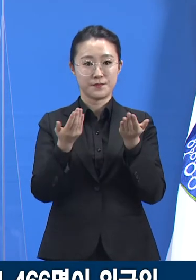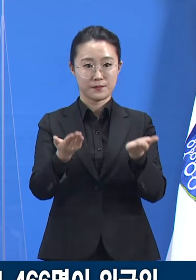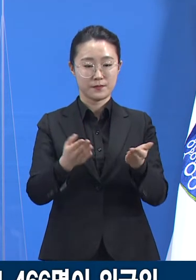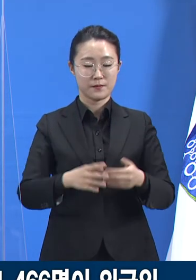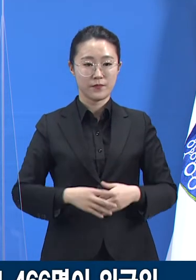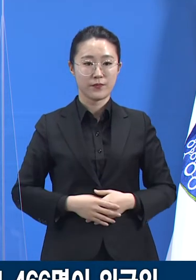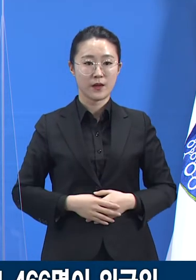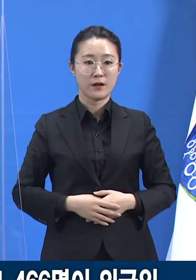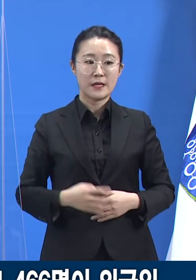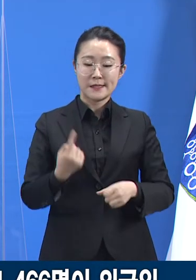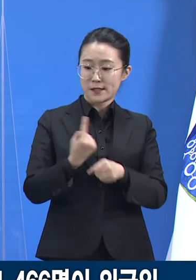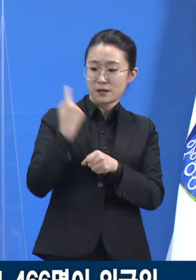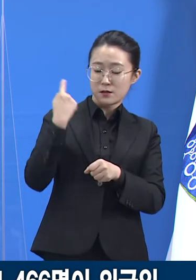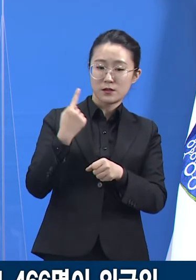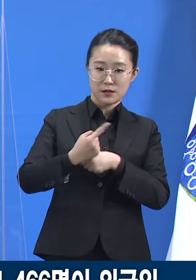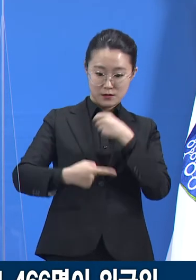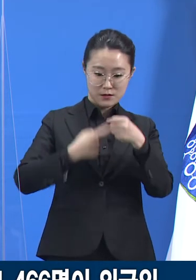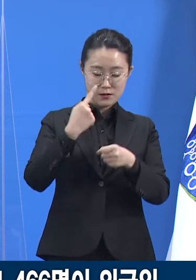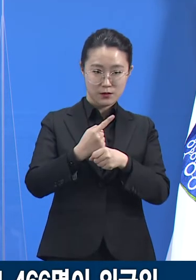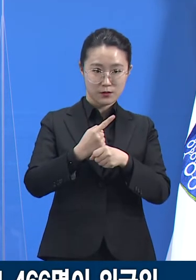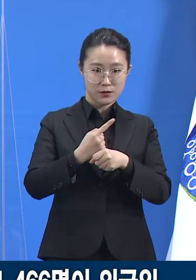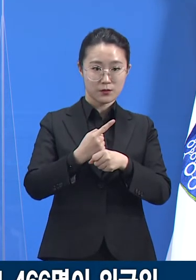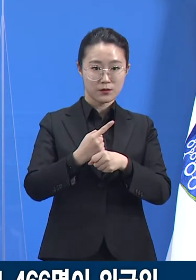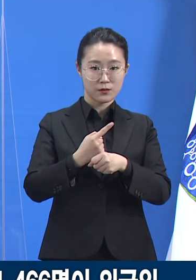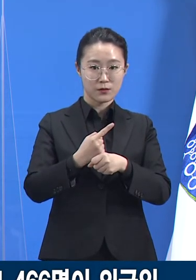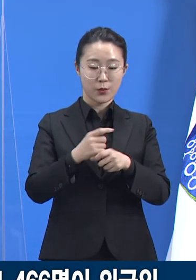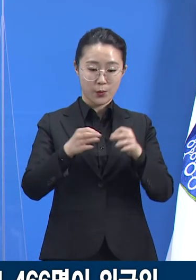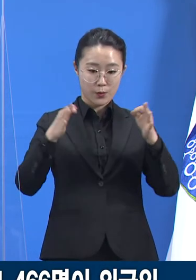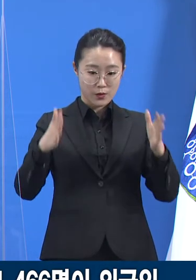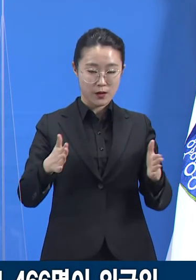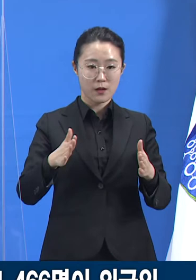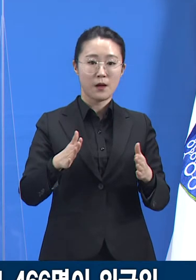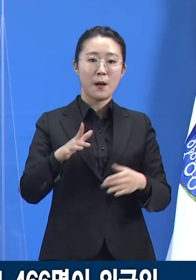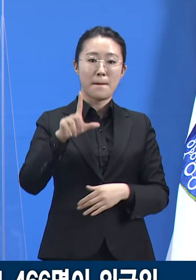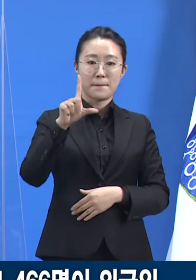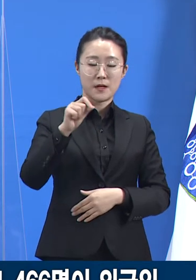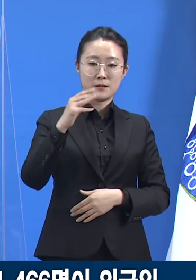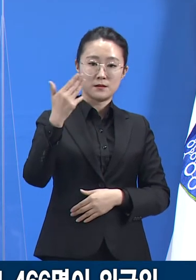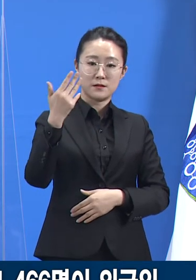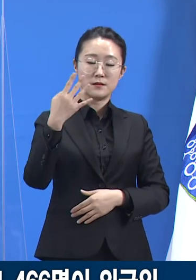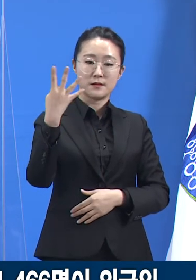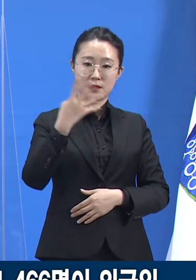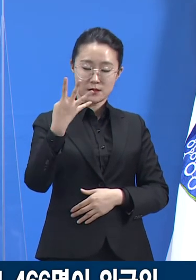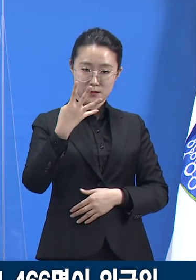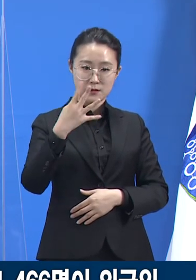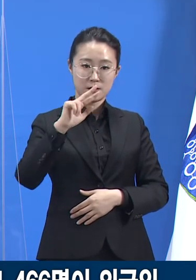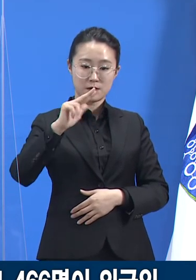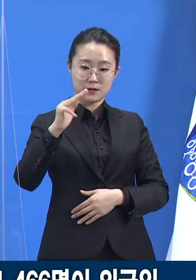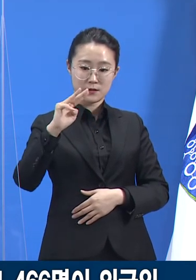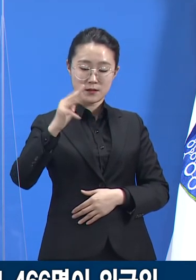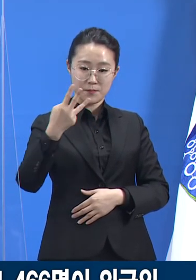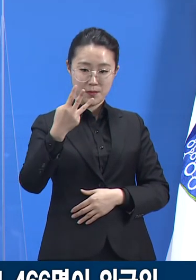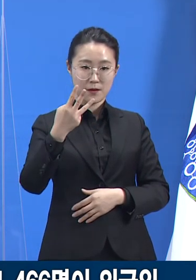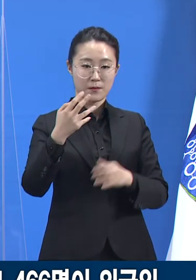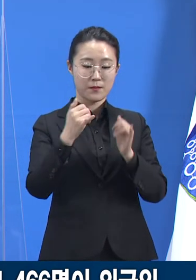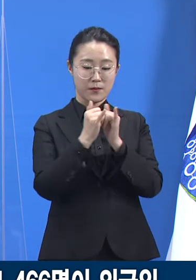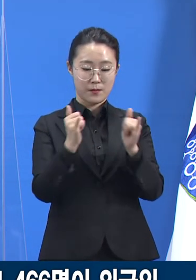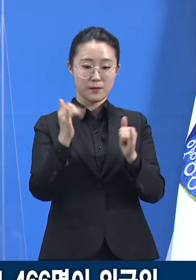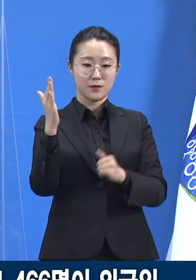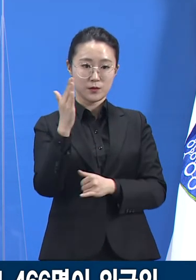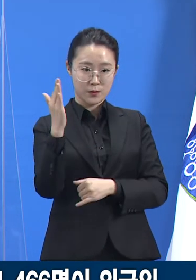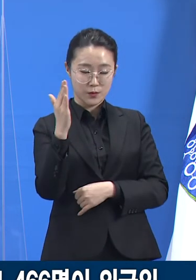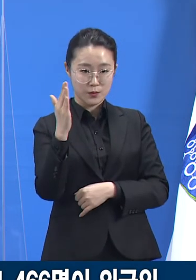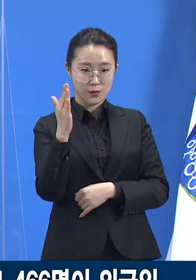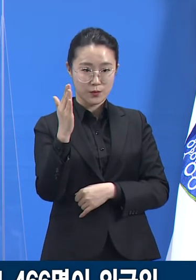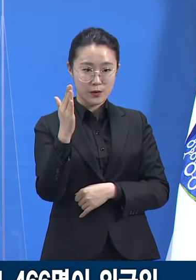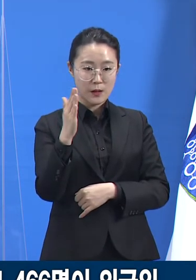경기도에서는 총 14,733명이 확진을 받았었고 그 중 1,136명이